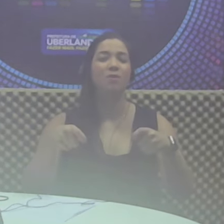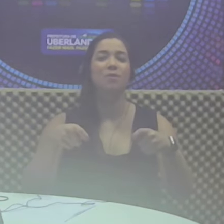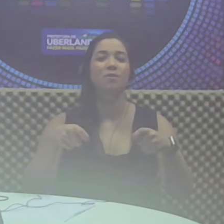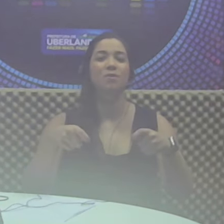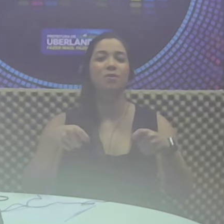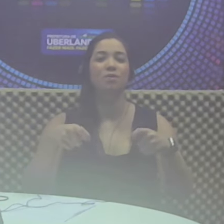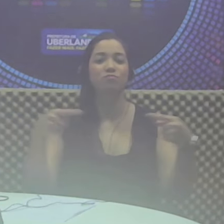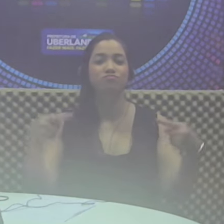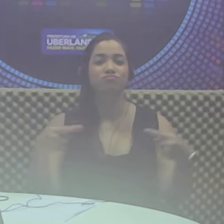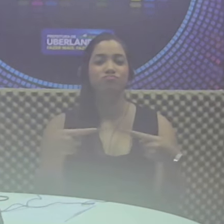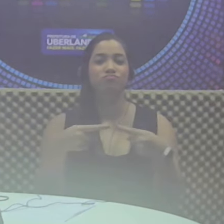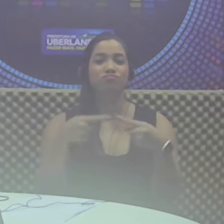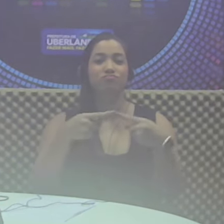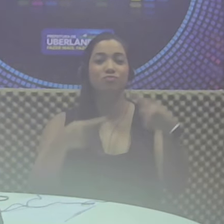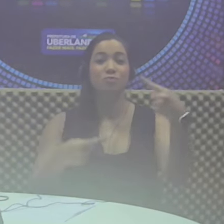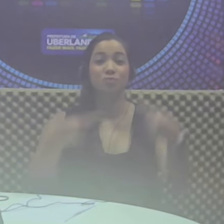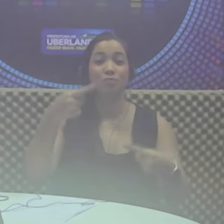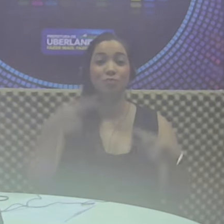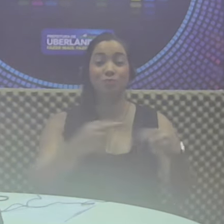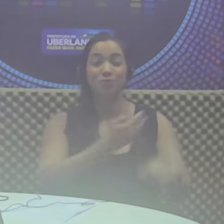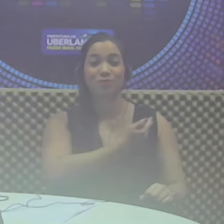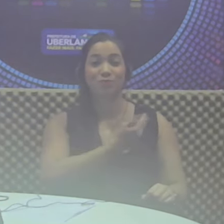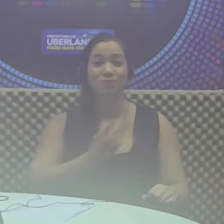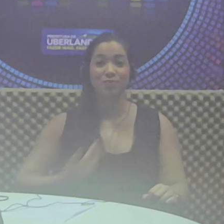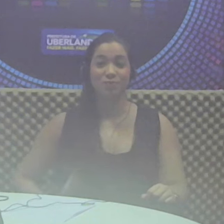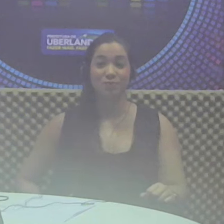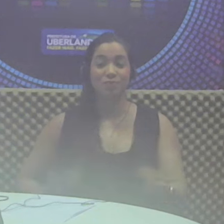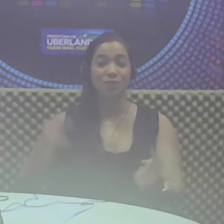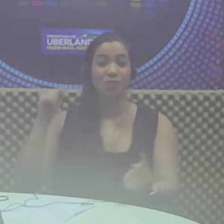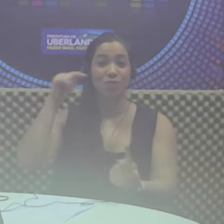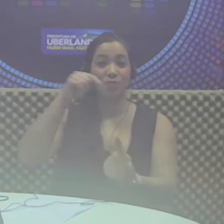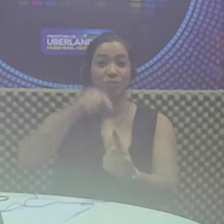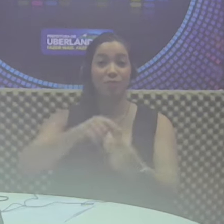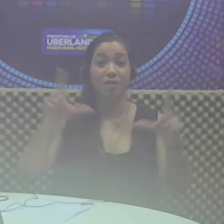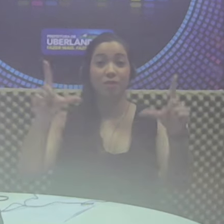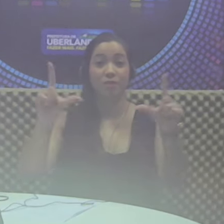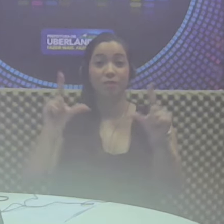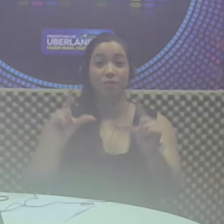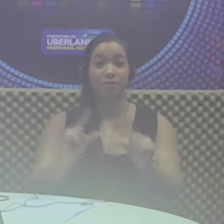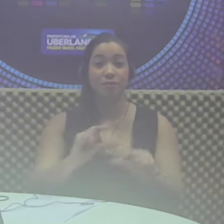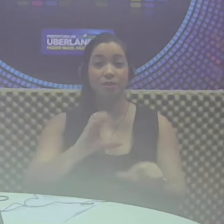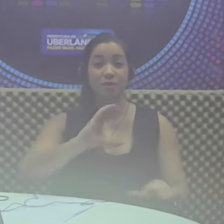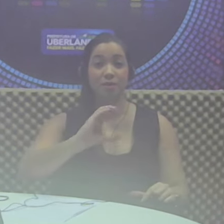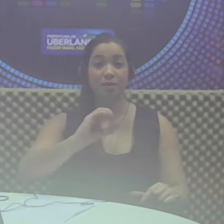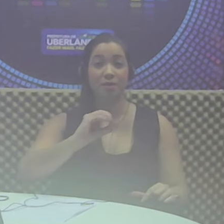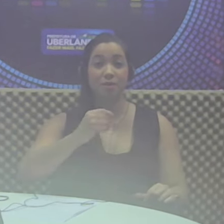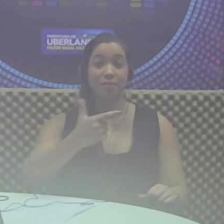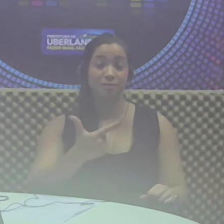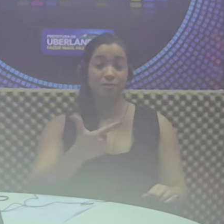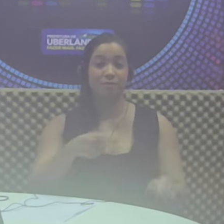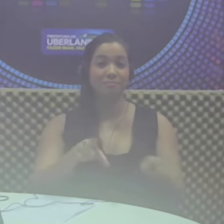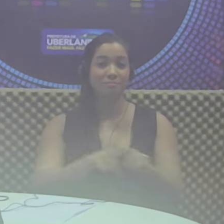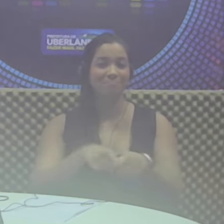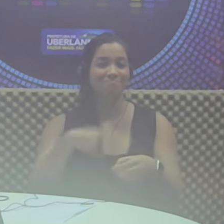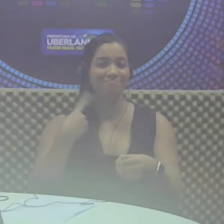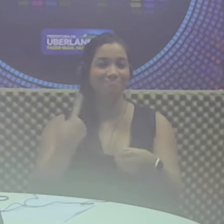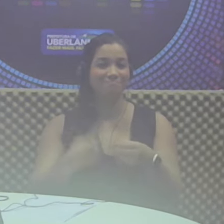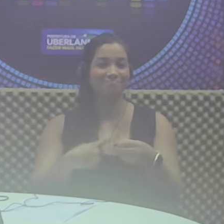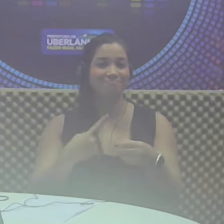consonância com as políticas públicas em prol da redução dos gases do efeito estufa e de uma cidade